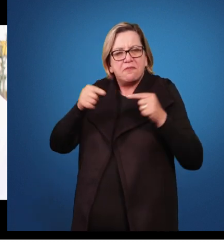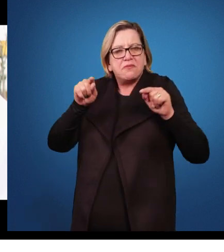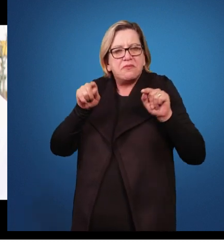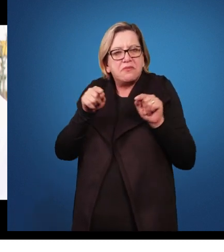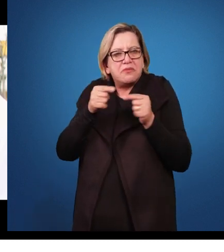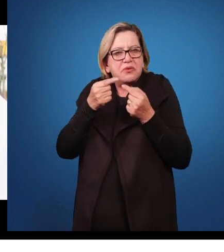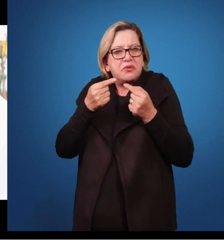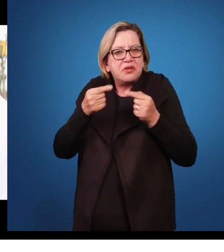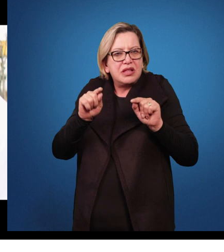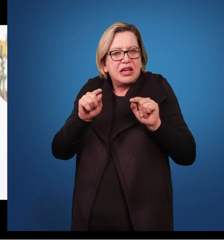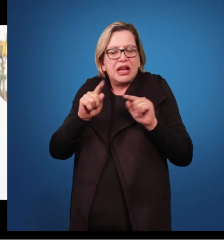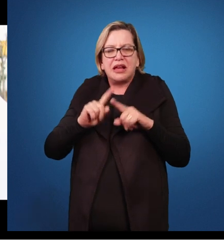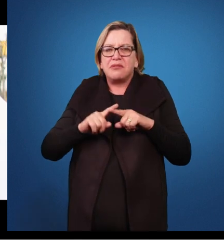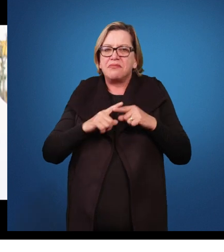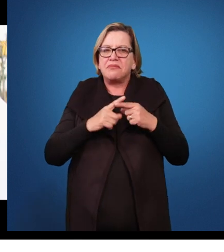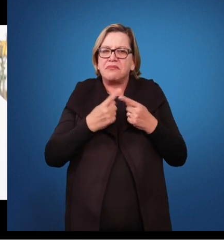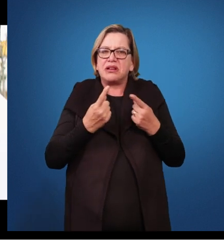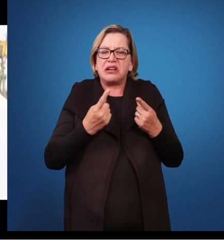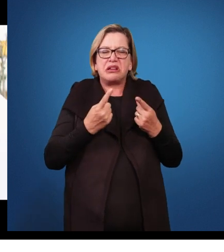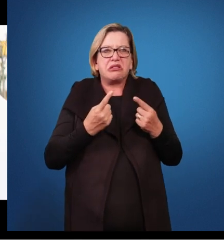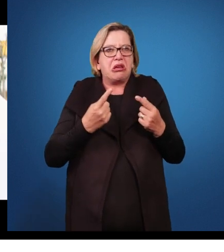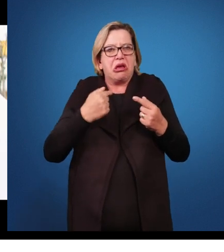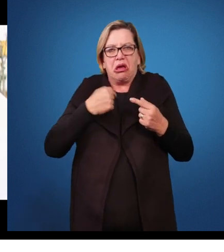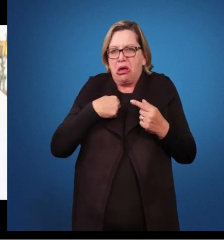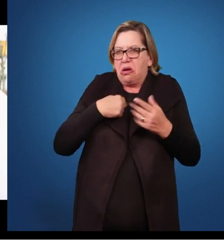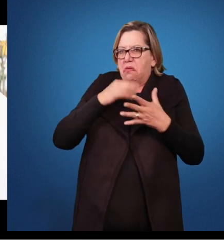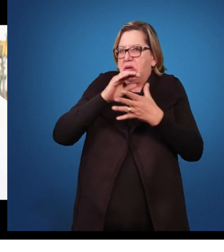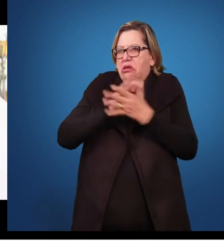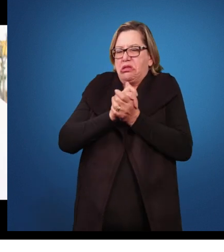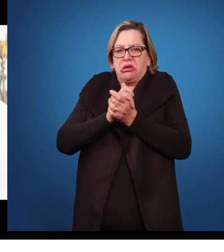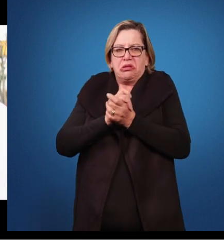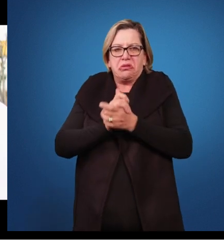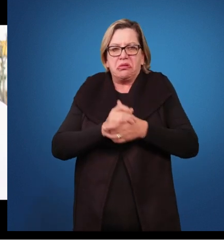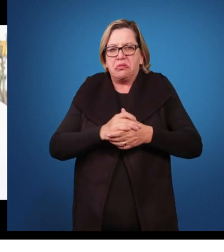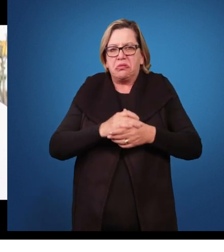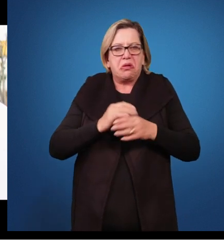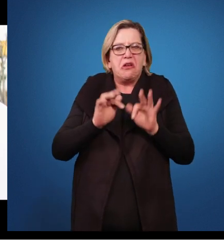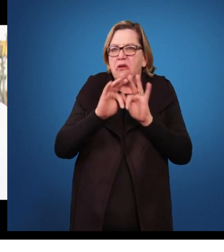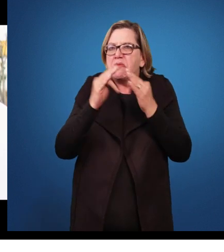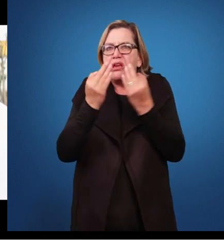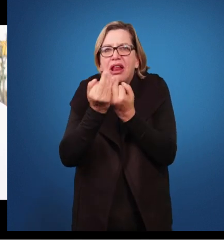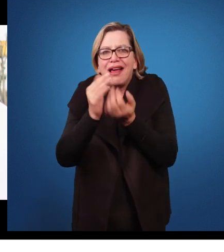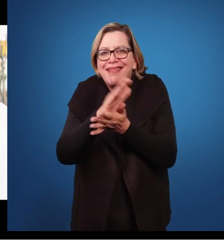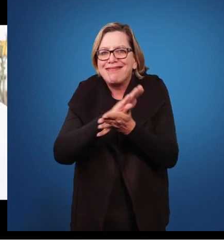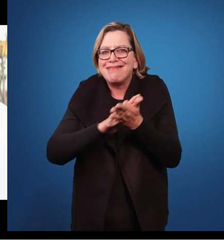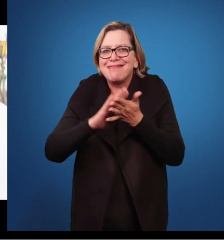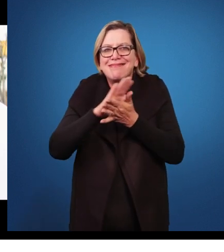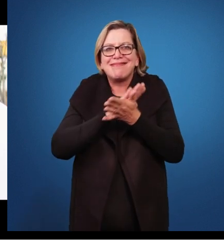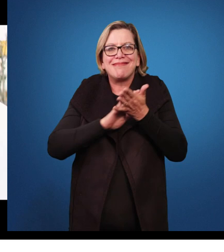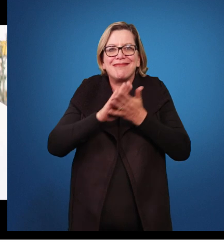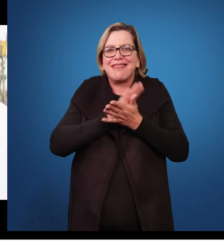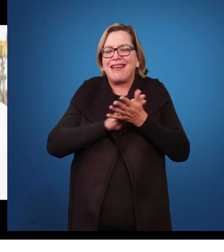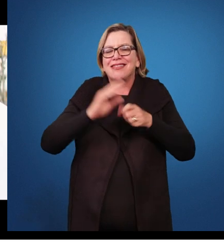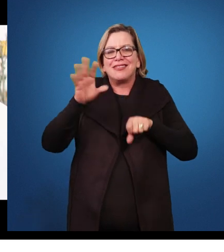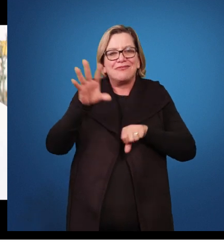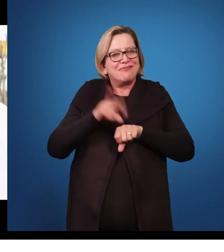não ter nem eu, nem o meu marido, nem uma pessoa da minha família, alguém que seja músico.